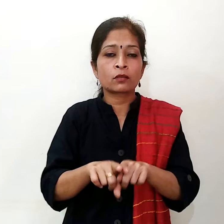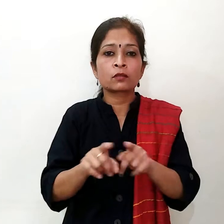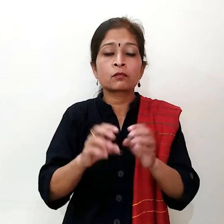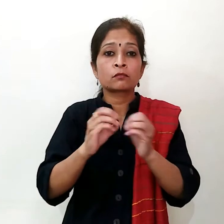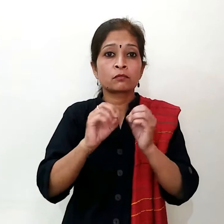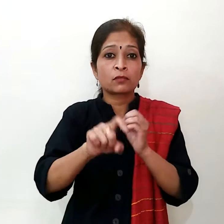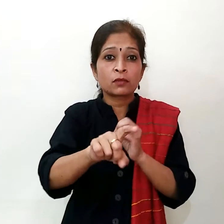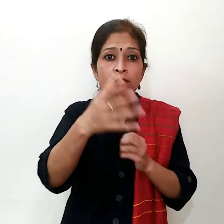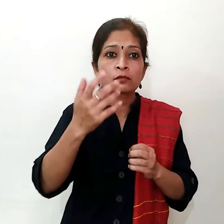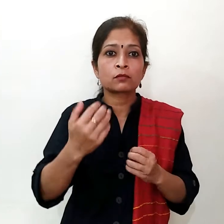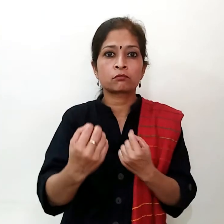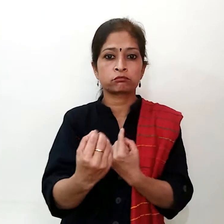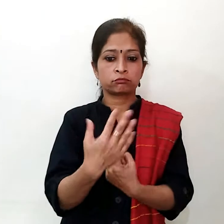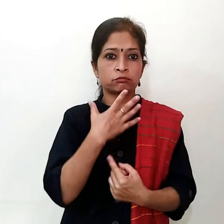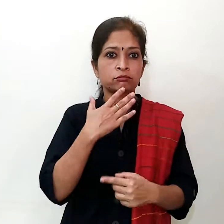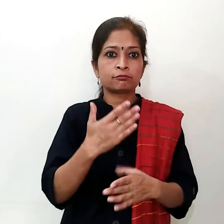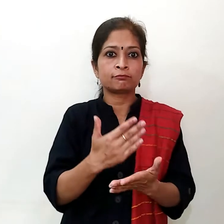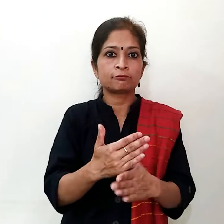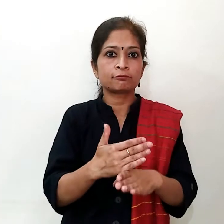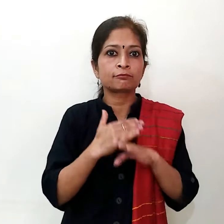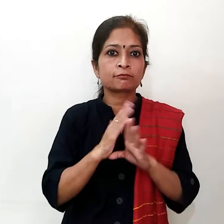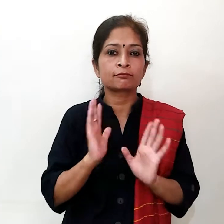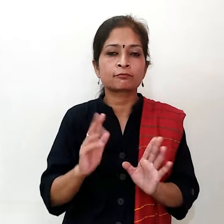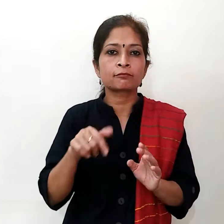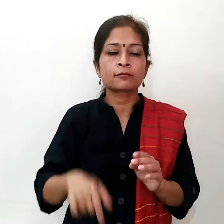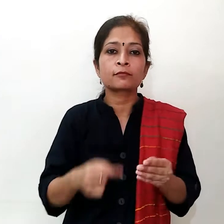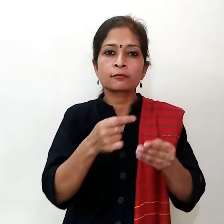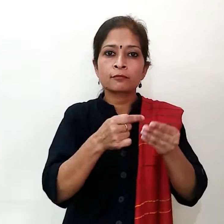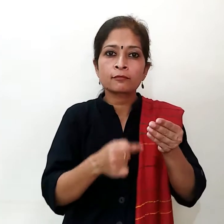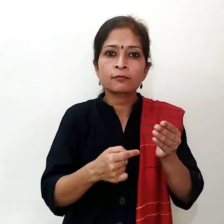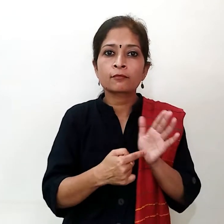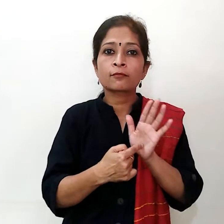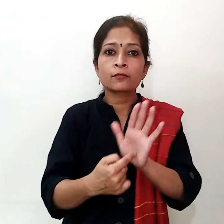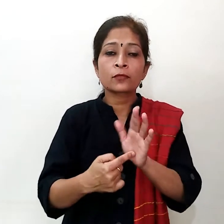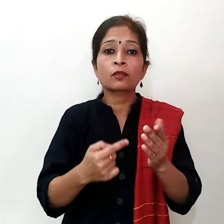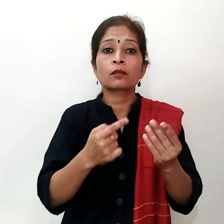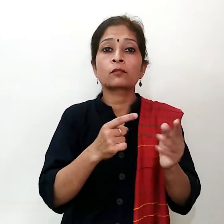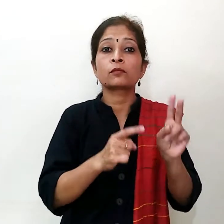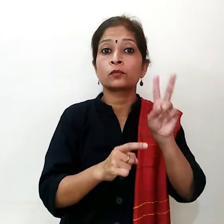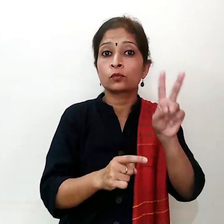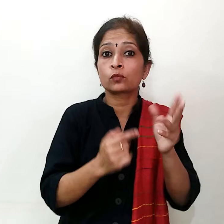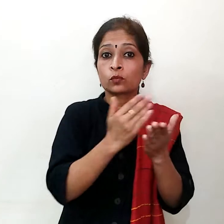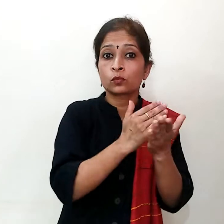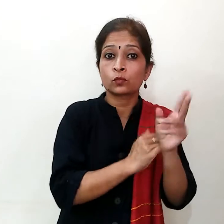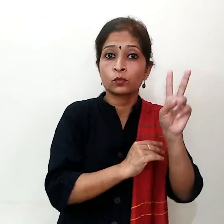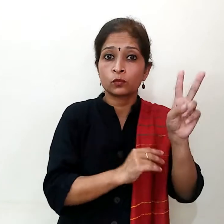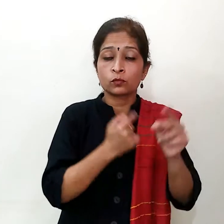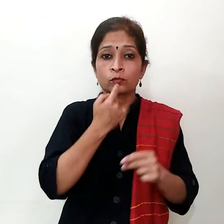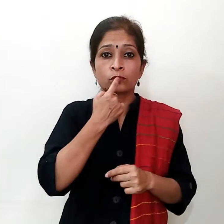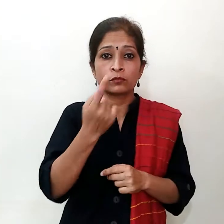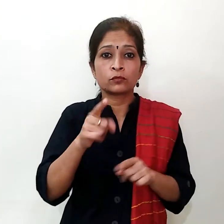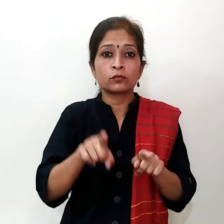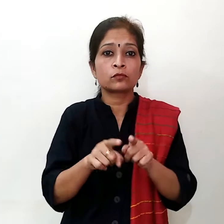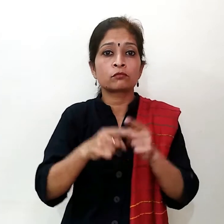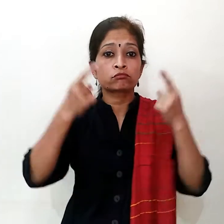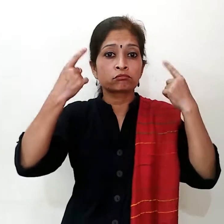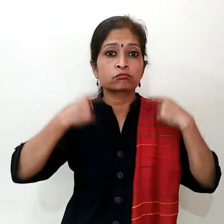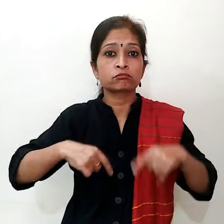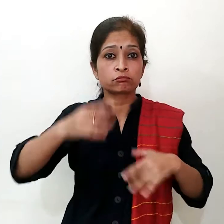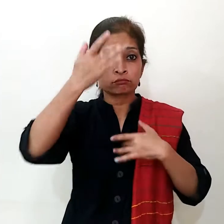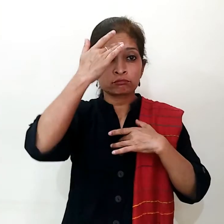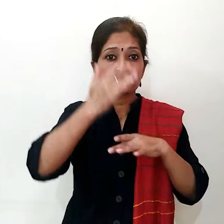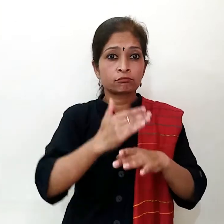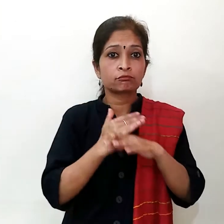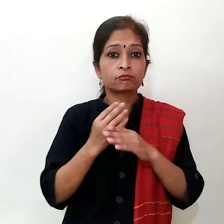-एलर्चिक और एंटि-वैटिक गुरों के बारण भी जाने जाते हैं मांग्डशीका की दूसरे भाग में बताया गया है कि अपने शरीर की रोग प्रति